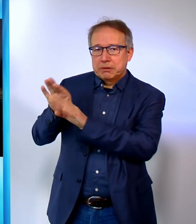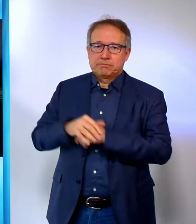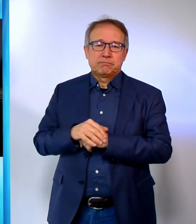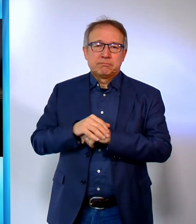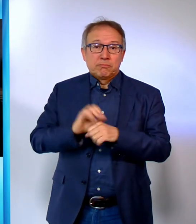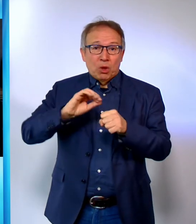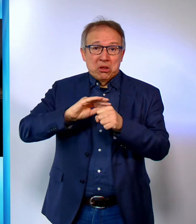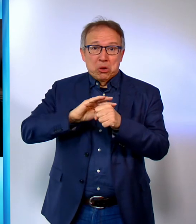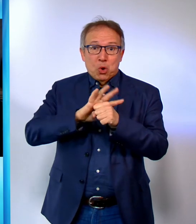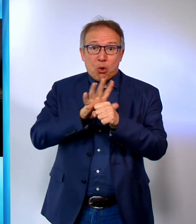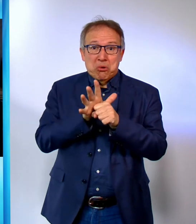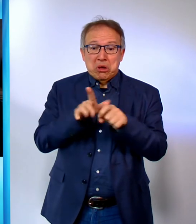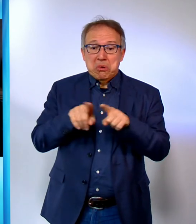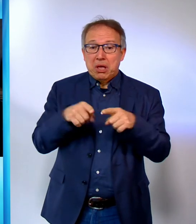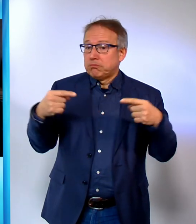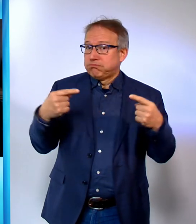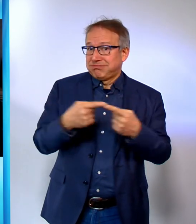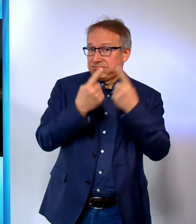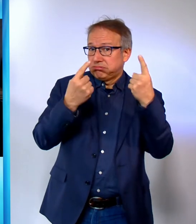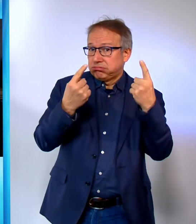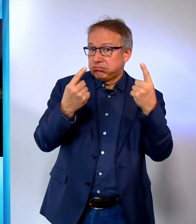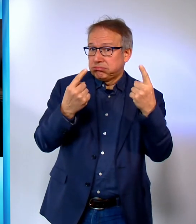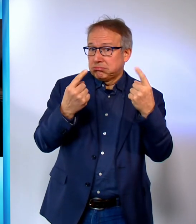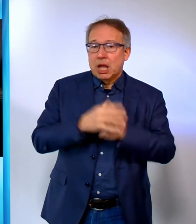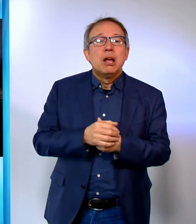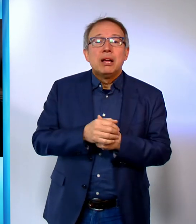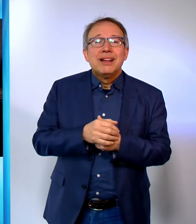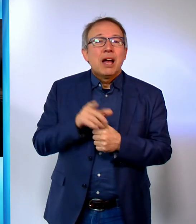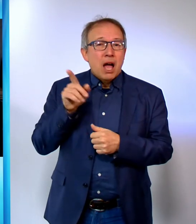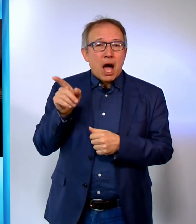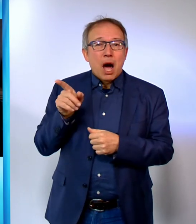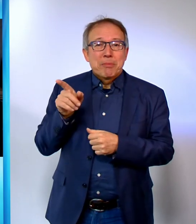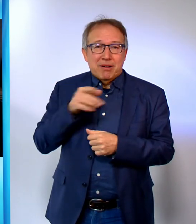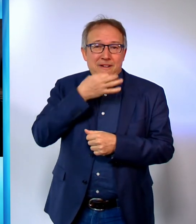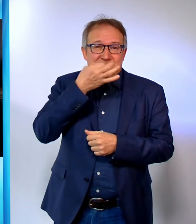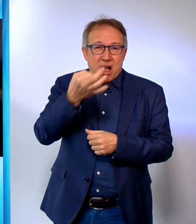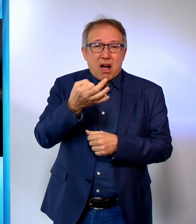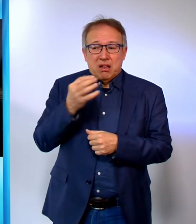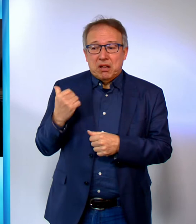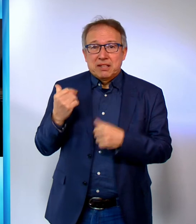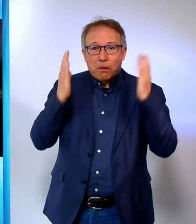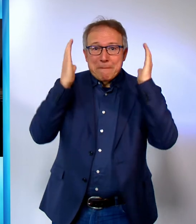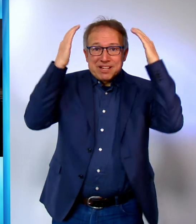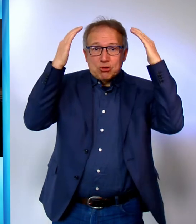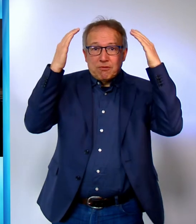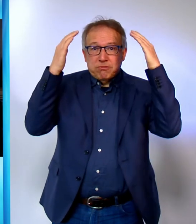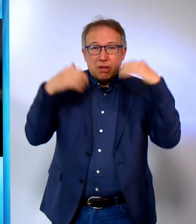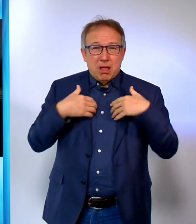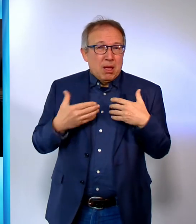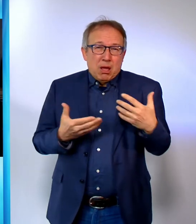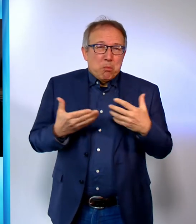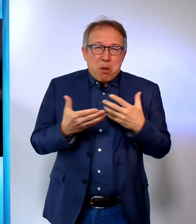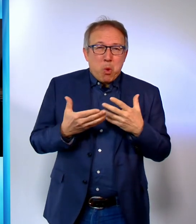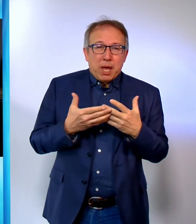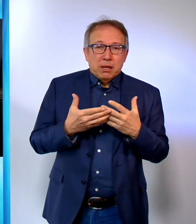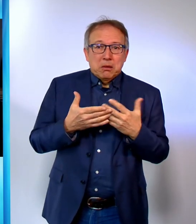Corona ist buchstäblich dazwischen gekommen. Doch die Frage, die mich als euer Bischof sehr bewegt und die uns alle auf